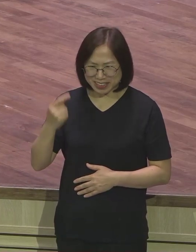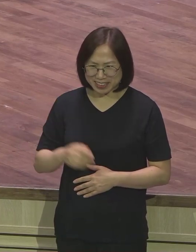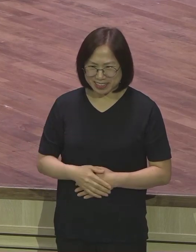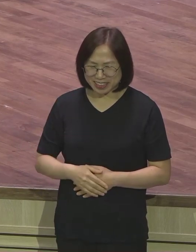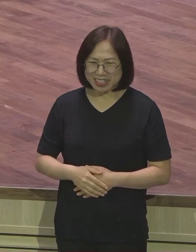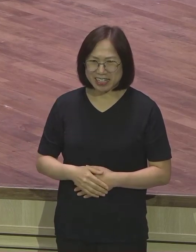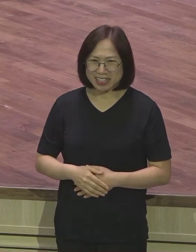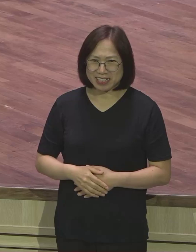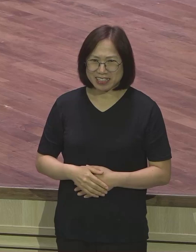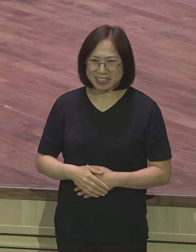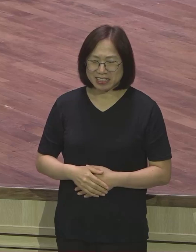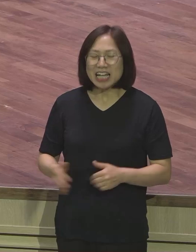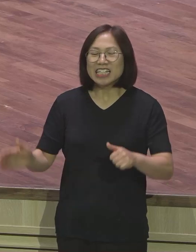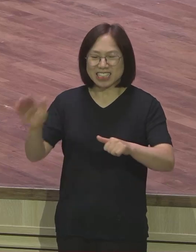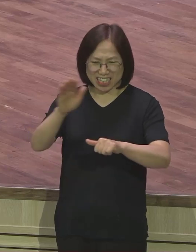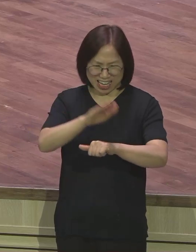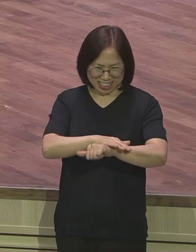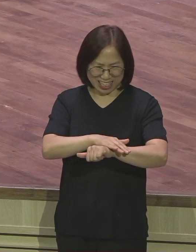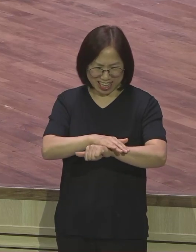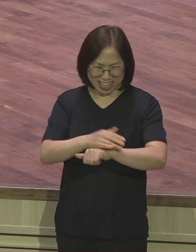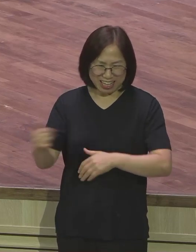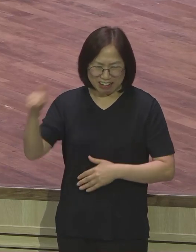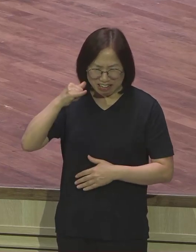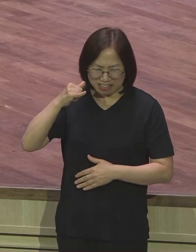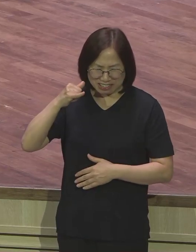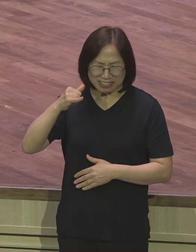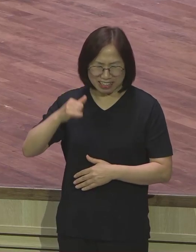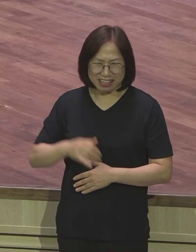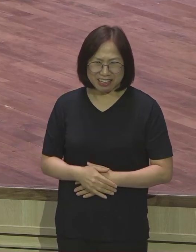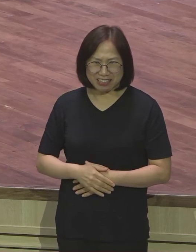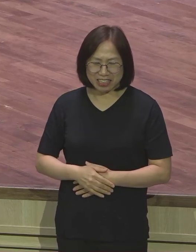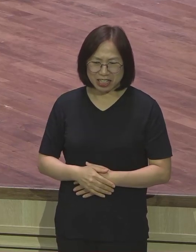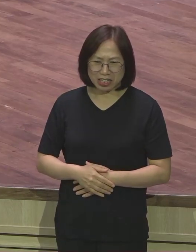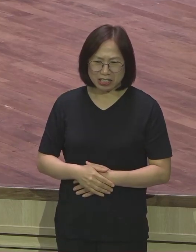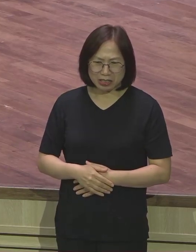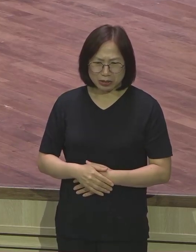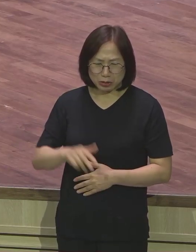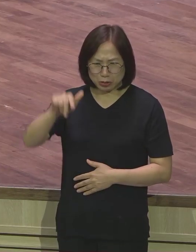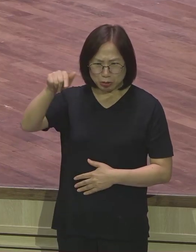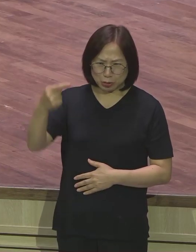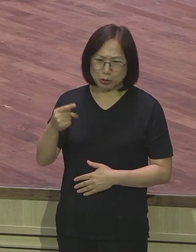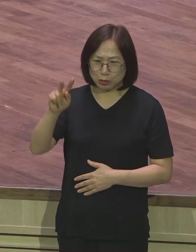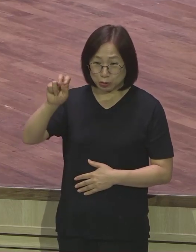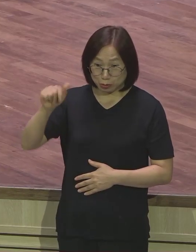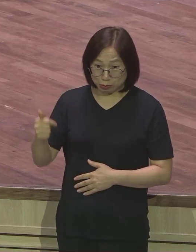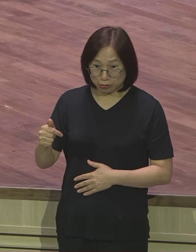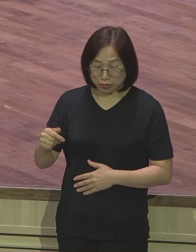다를까 장례가 터졌습니다 그것도 조문입니다 그것도 강원도 가야 돼요